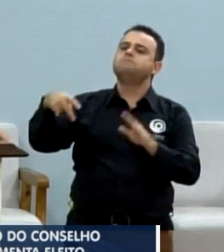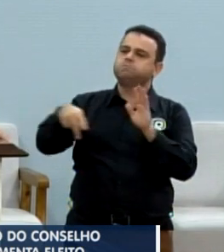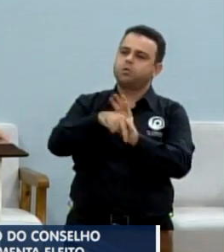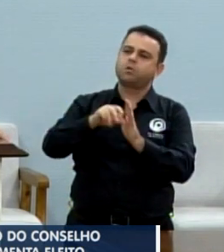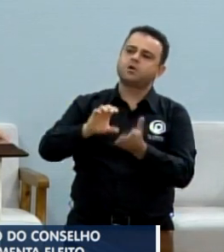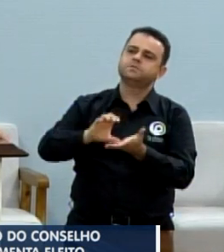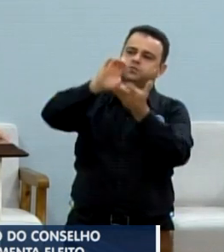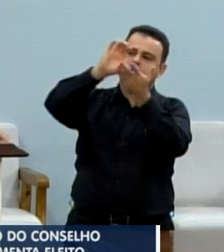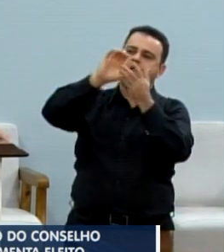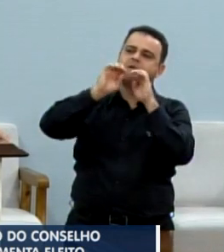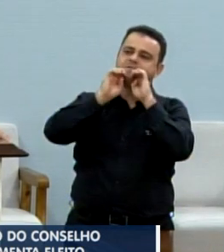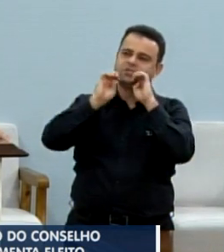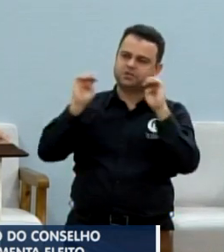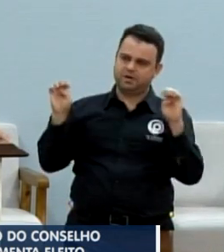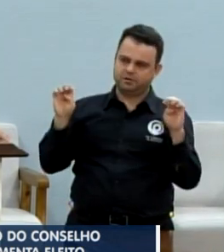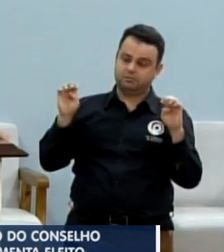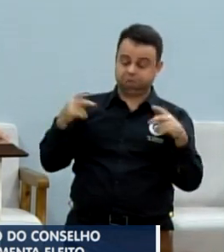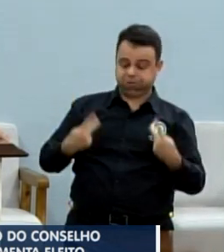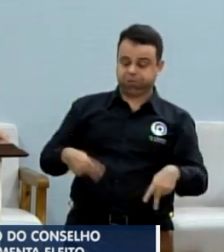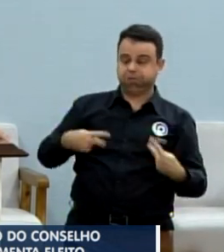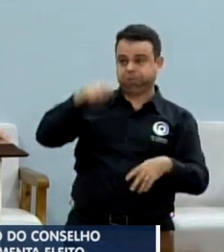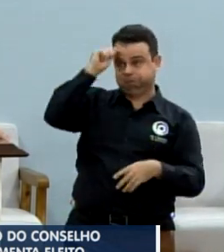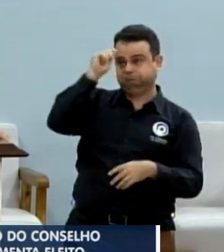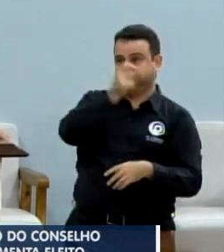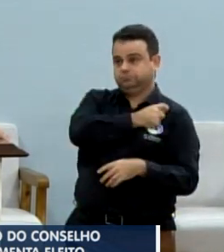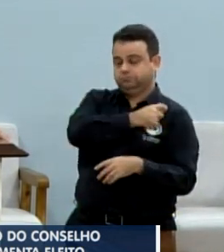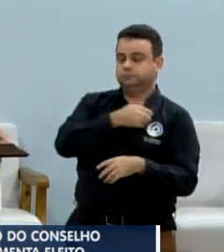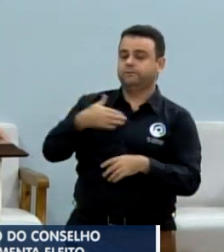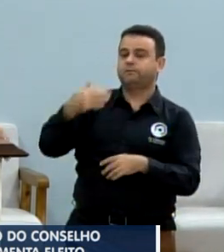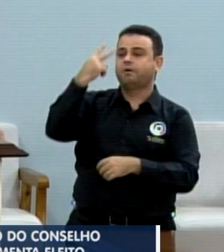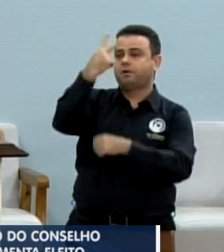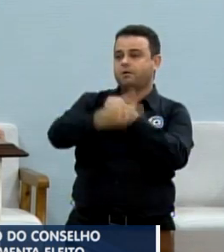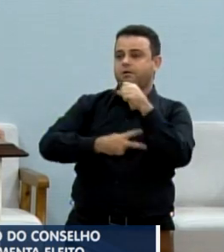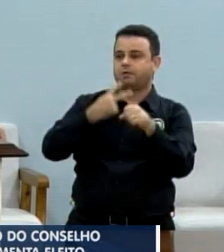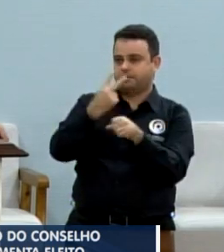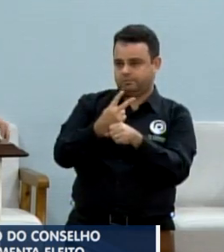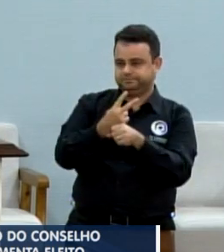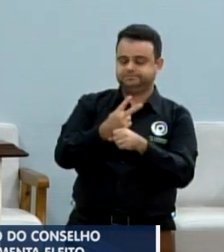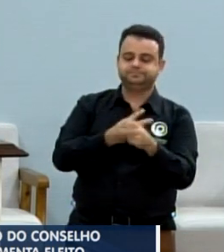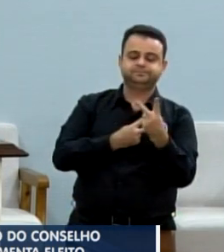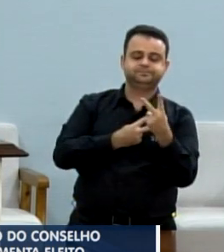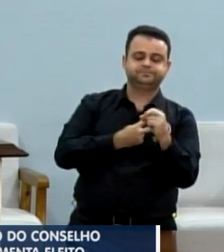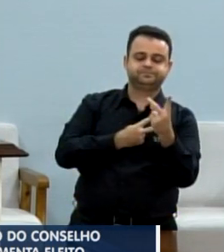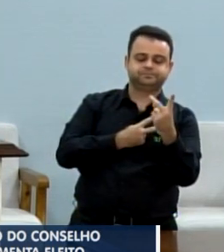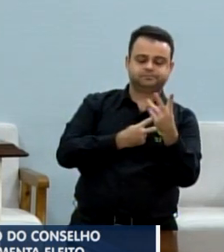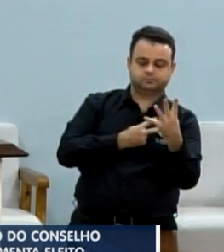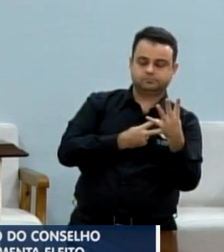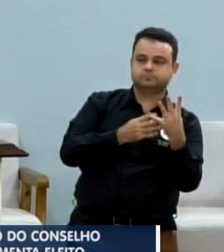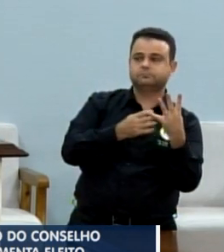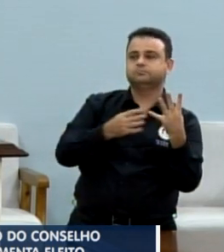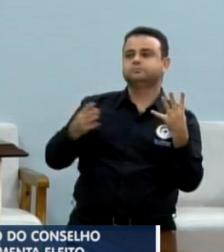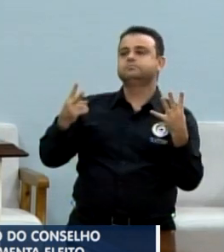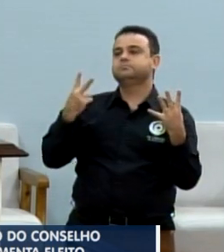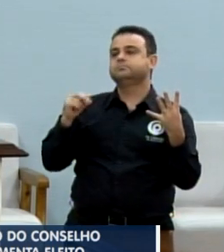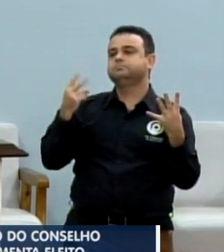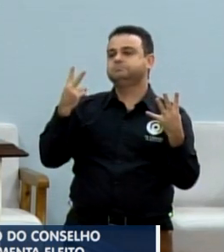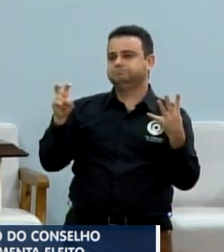evangélicos de Rio Preto no bienio de 2024 e 2025,